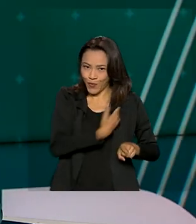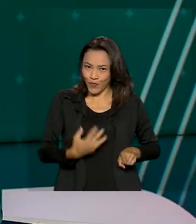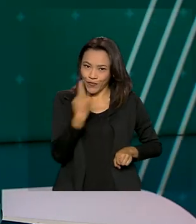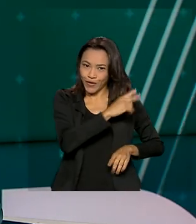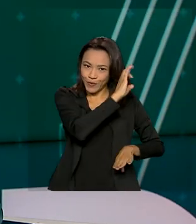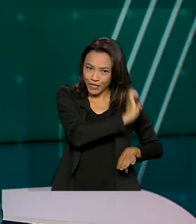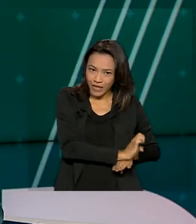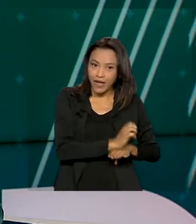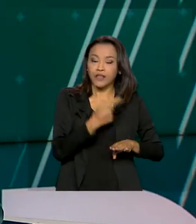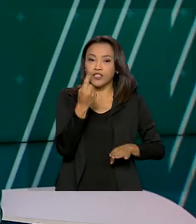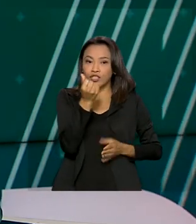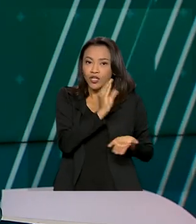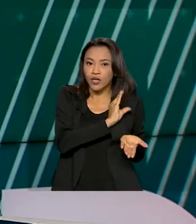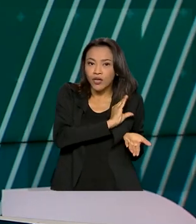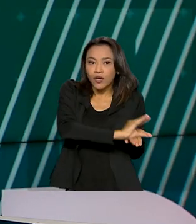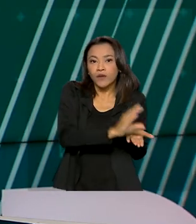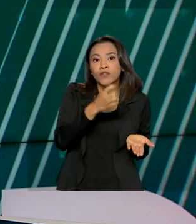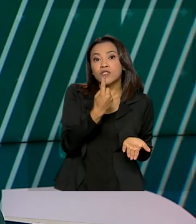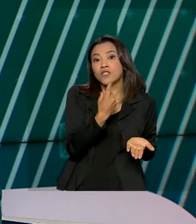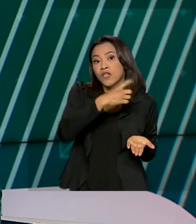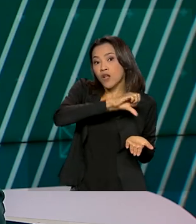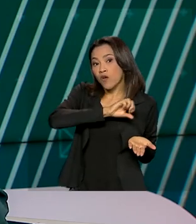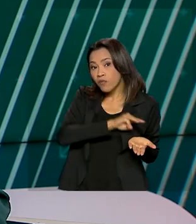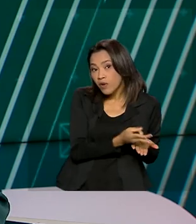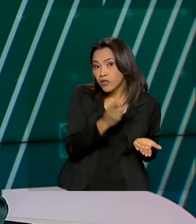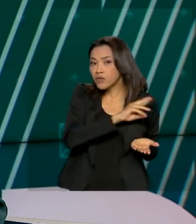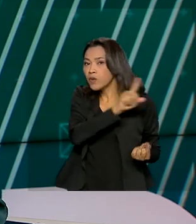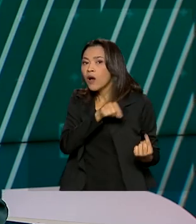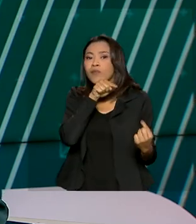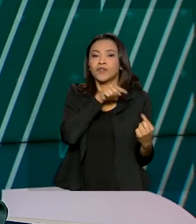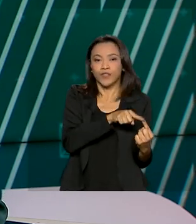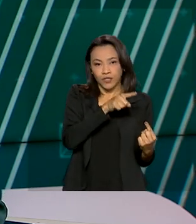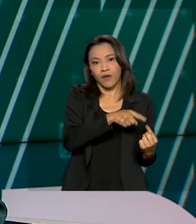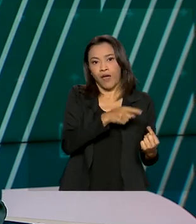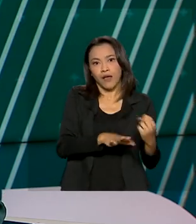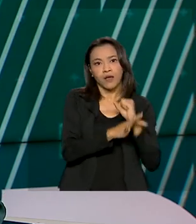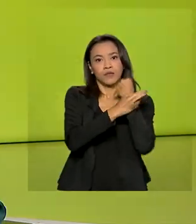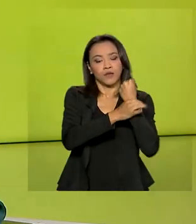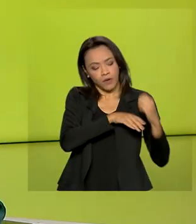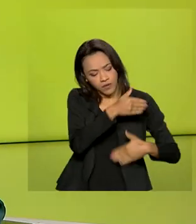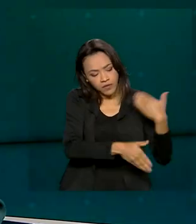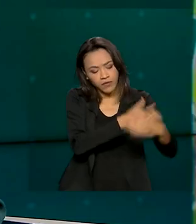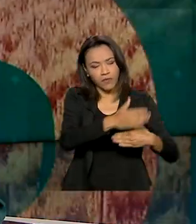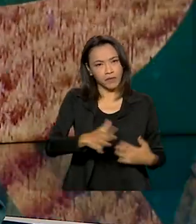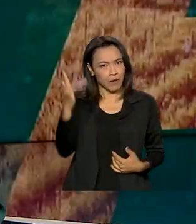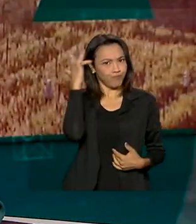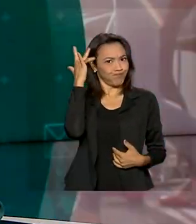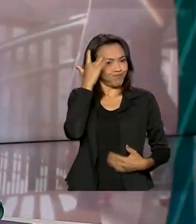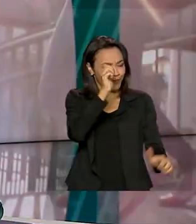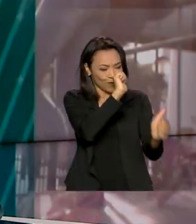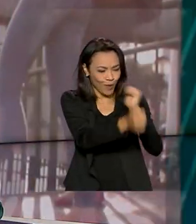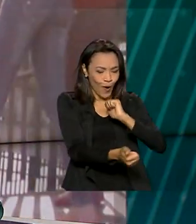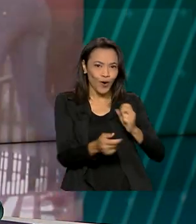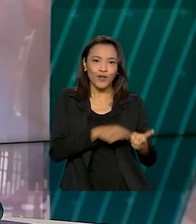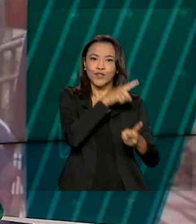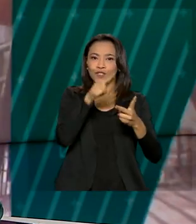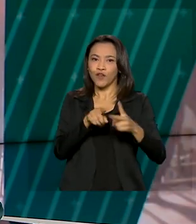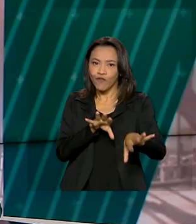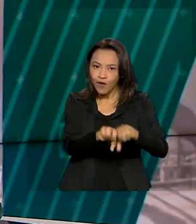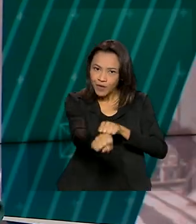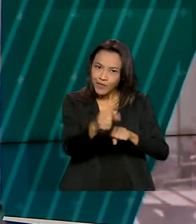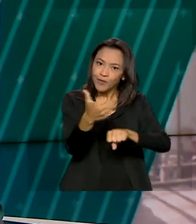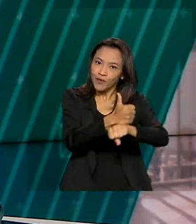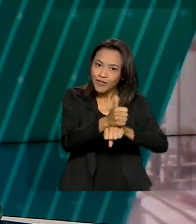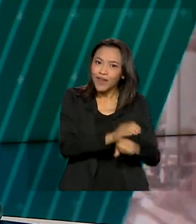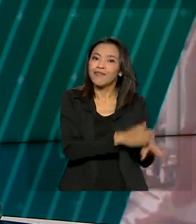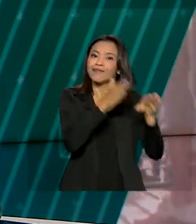investimentos de 19 milhões de reais. O objetivo é garantir o desenvolvimento de talentos para o esporte, a formação profissional e